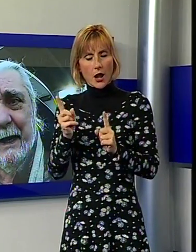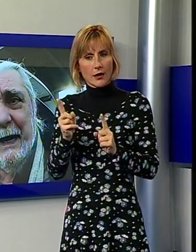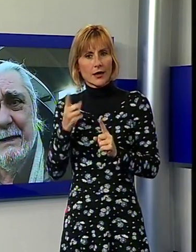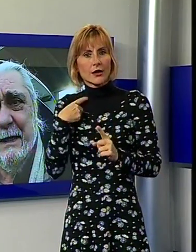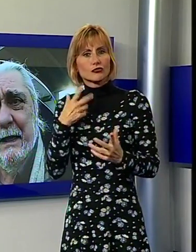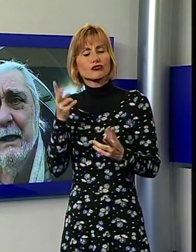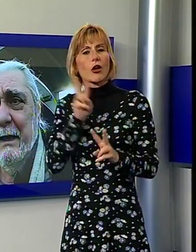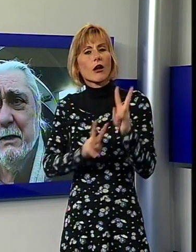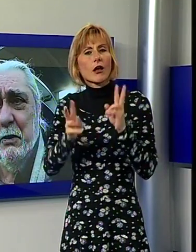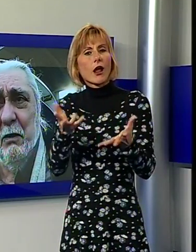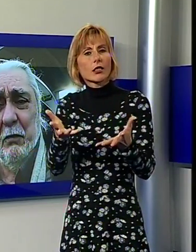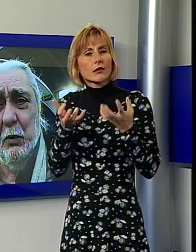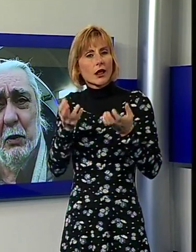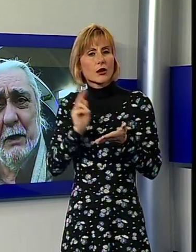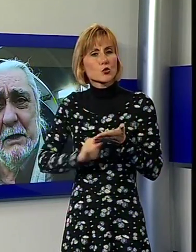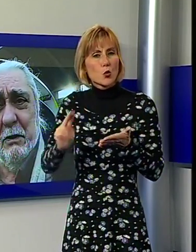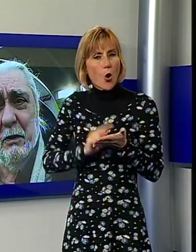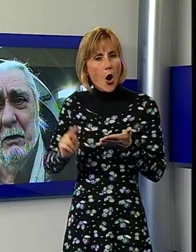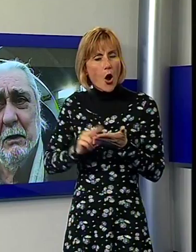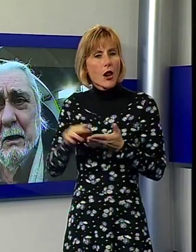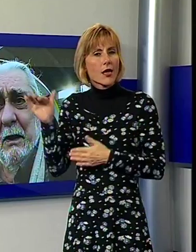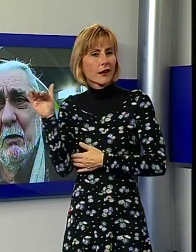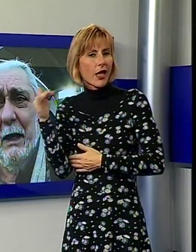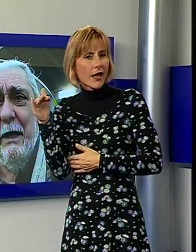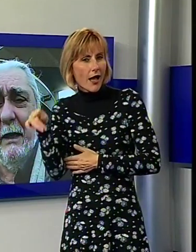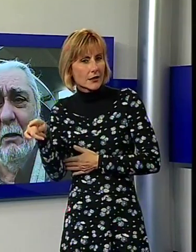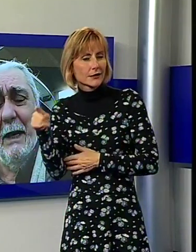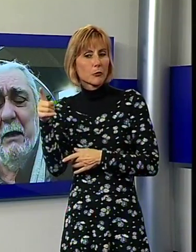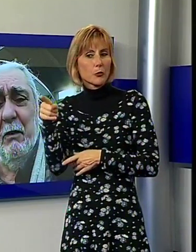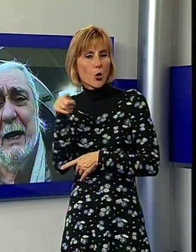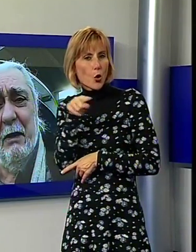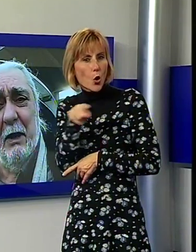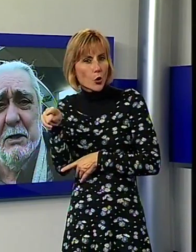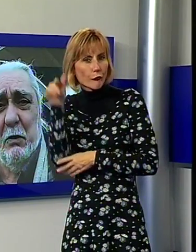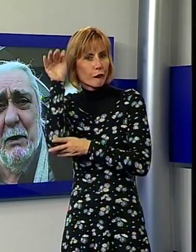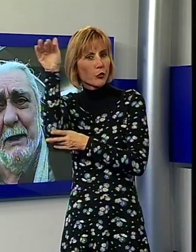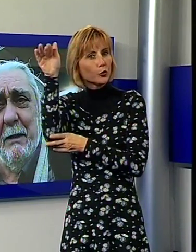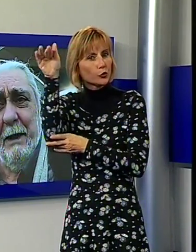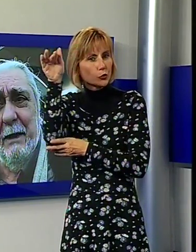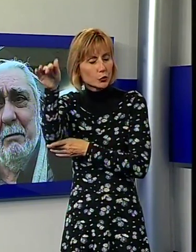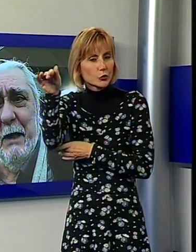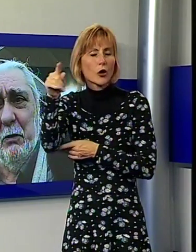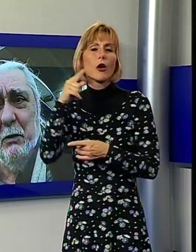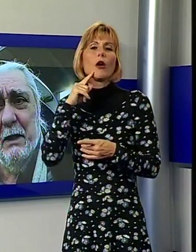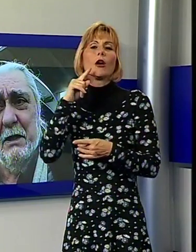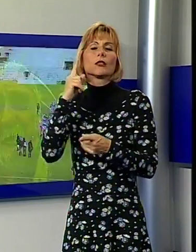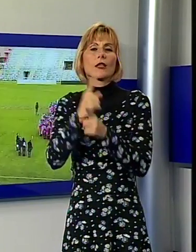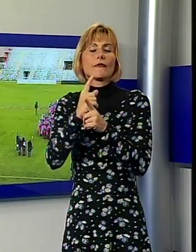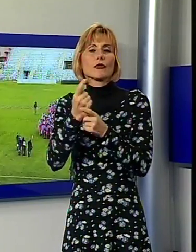ragazzi, che sono il futuro, che sono quelli che domani dovranno assolutamente prendere in mano tutte le situazioni.